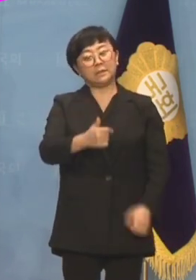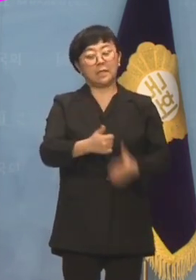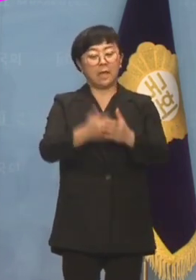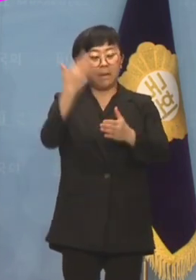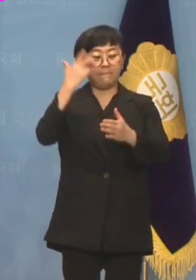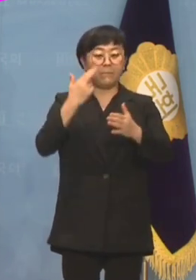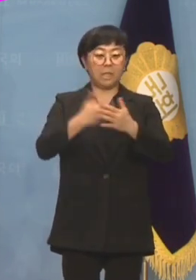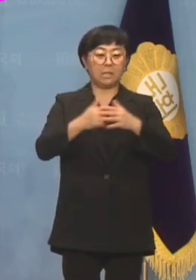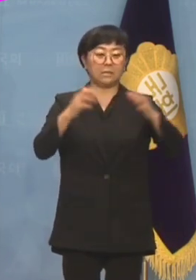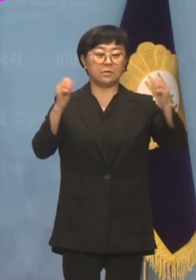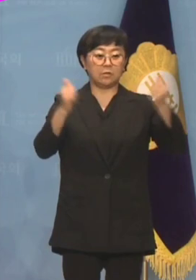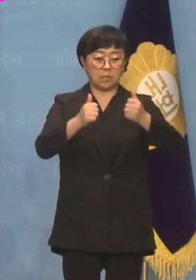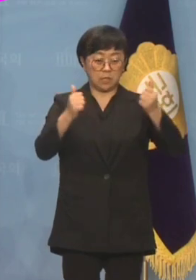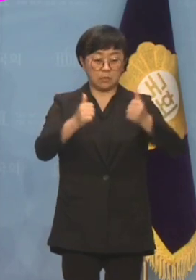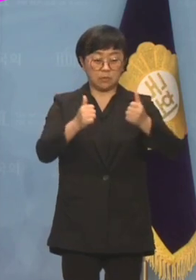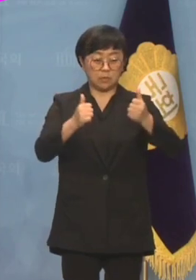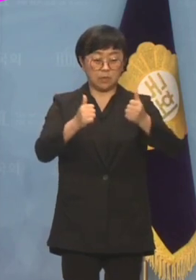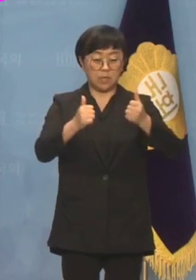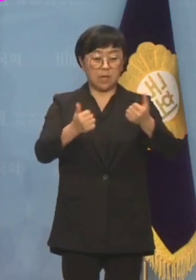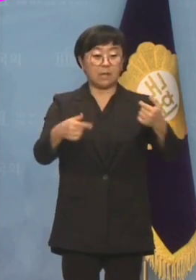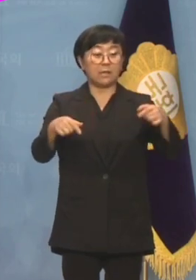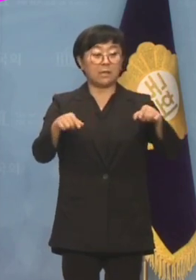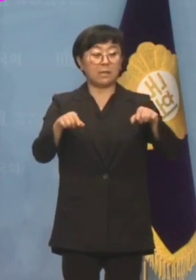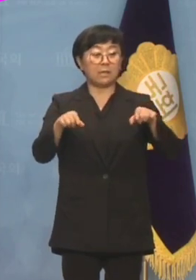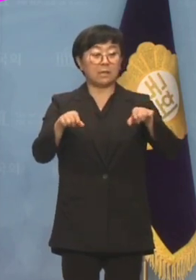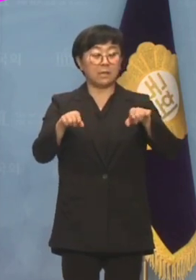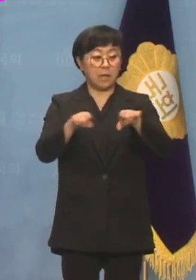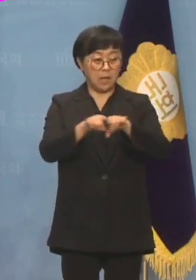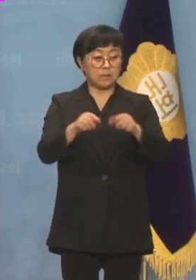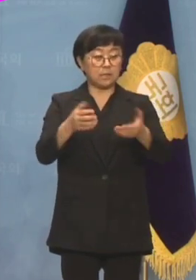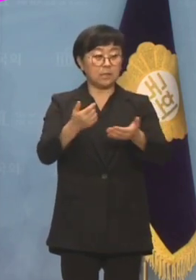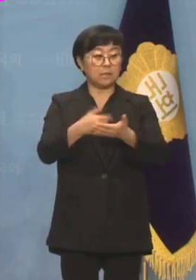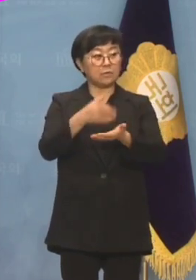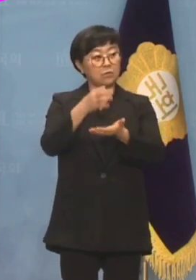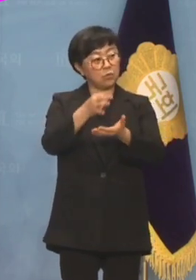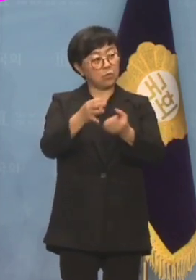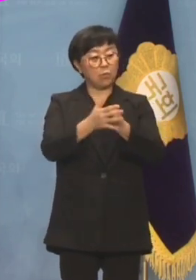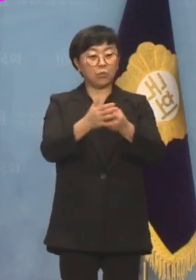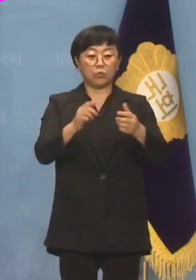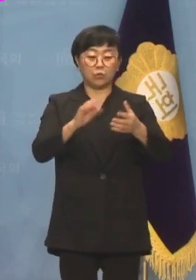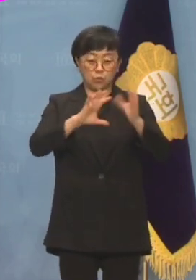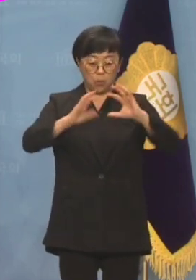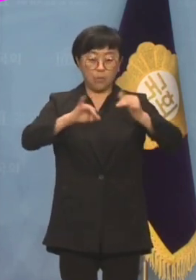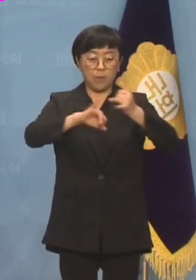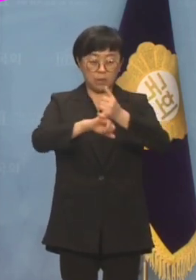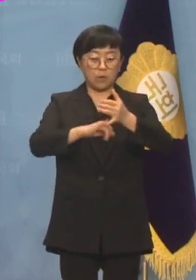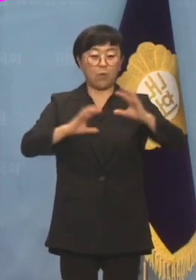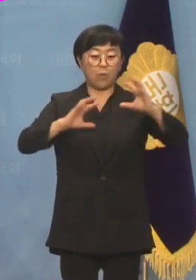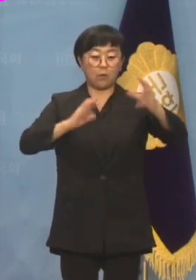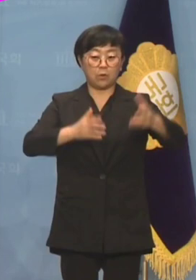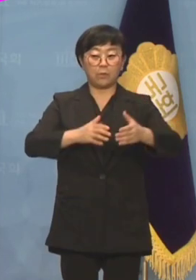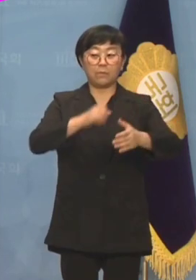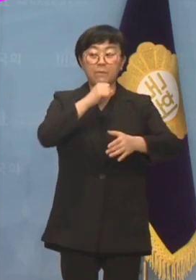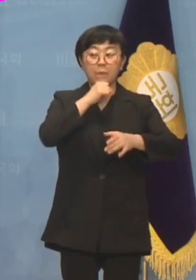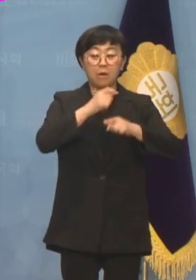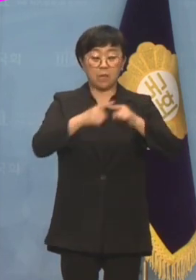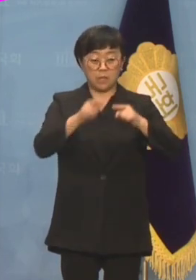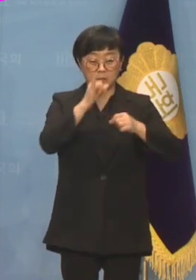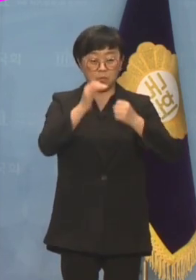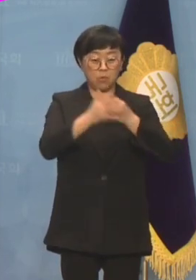한미정상회담을 같이 동맹으로 진화시킨 한국 외교의 높은 성과로 평가하고 있고